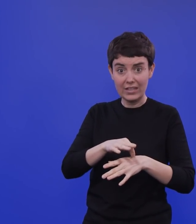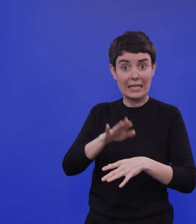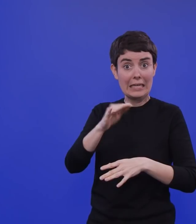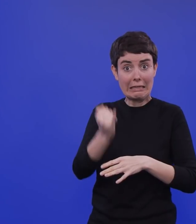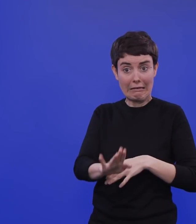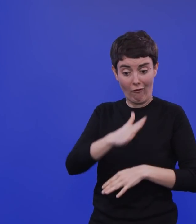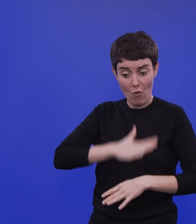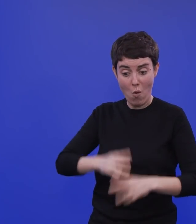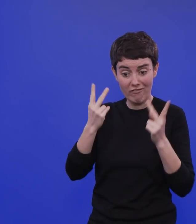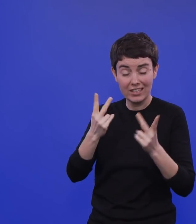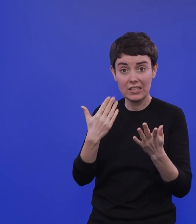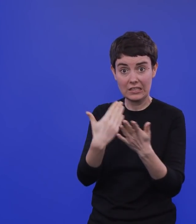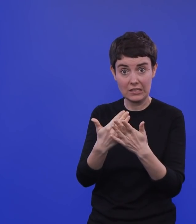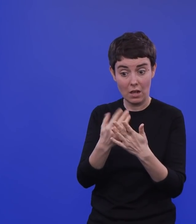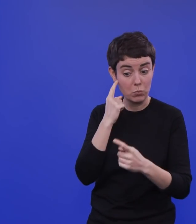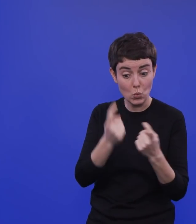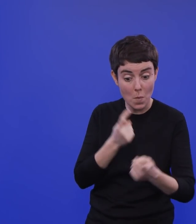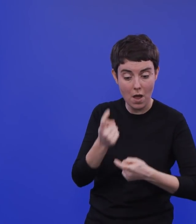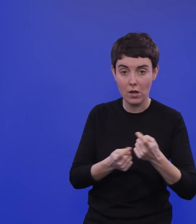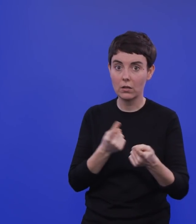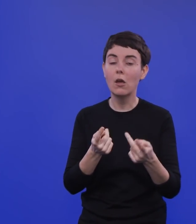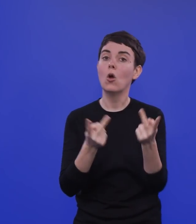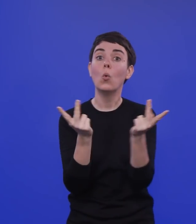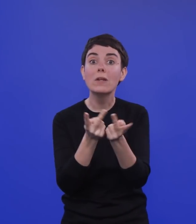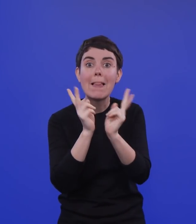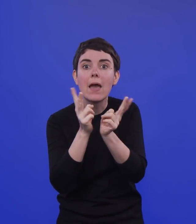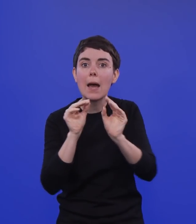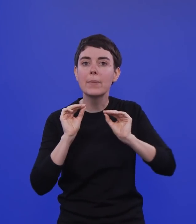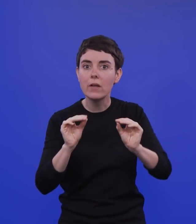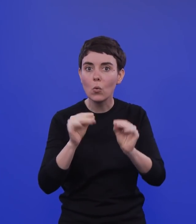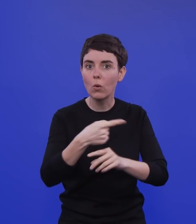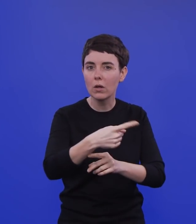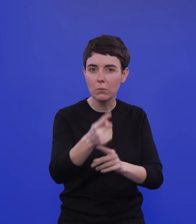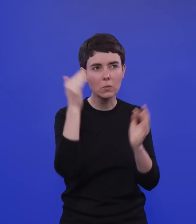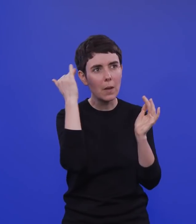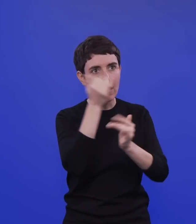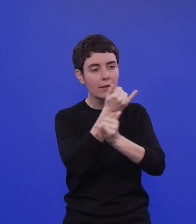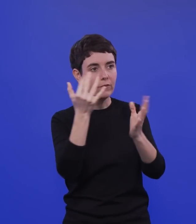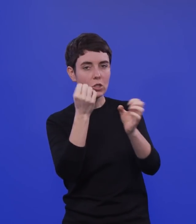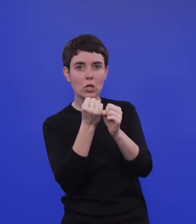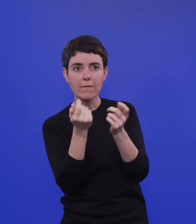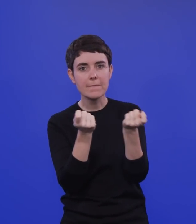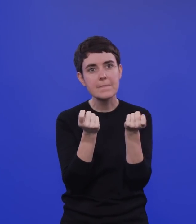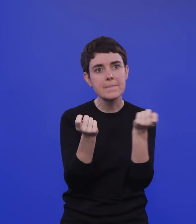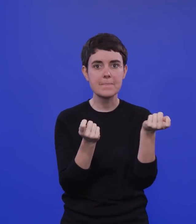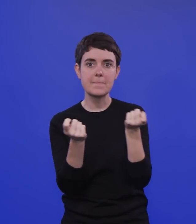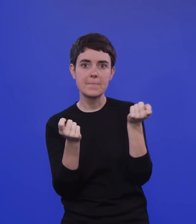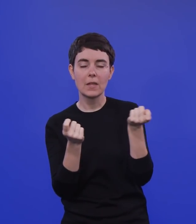interessiert. Und die Pädagogen natürlich, die das von ihrer Seite reflektieren und die vielleicht auch noch mal für den Schulbetrieb andere